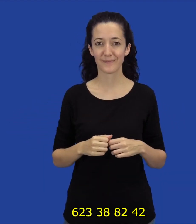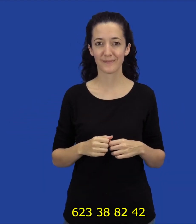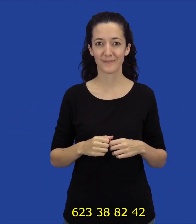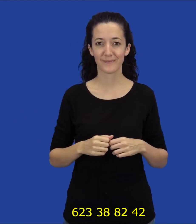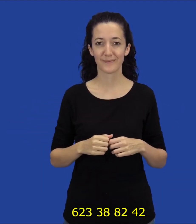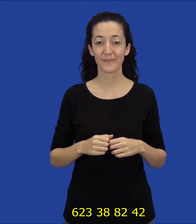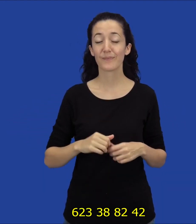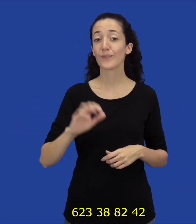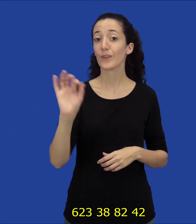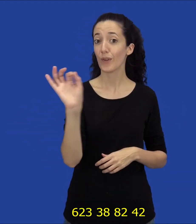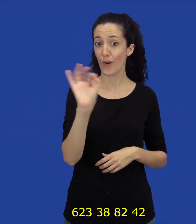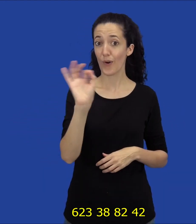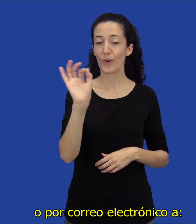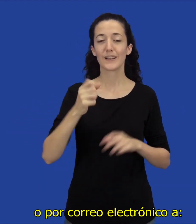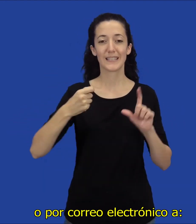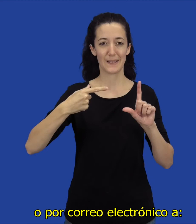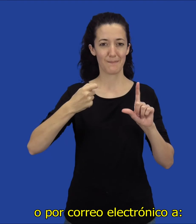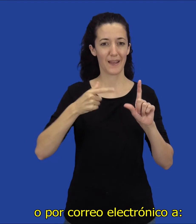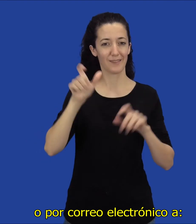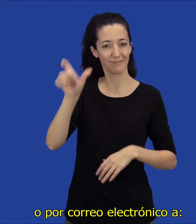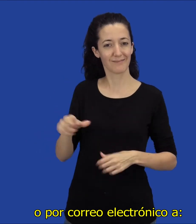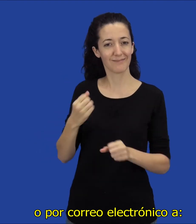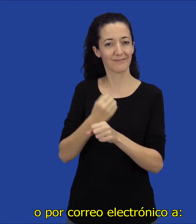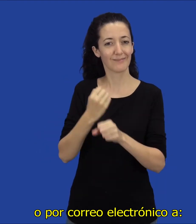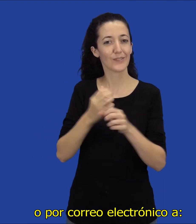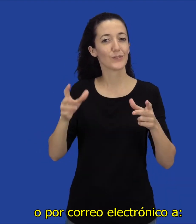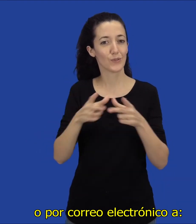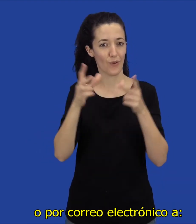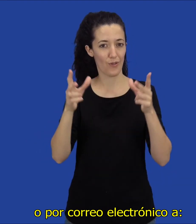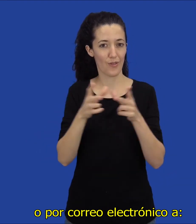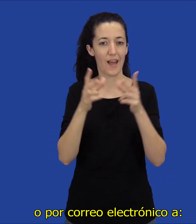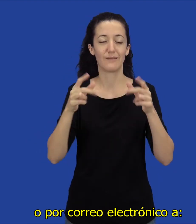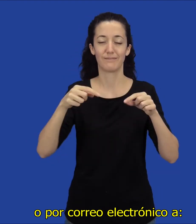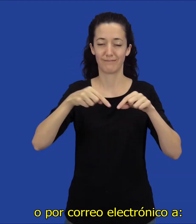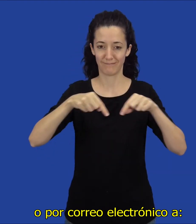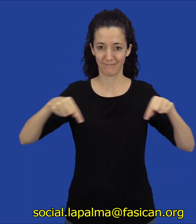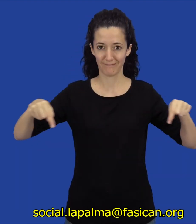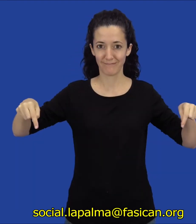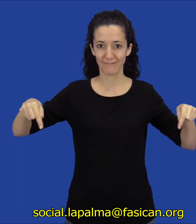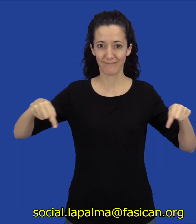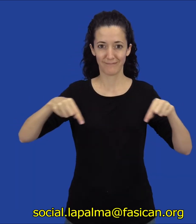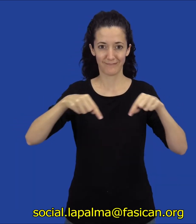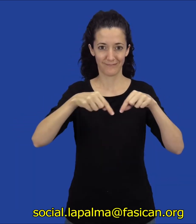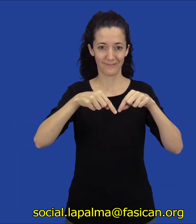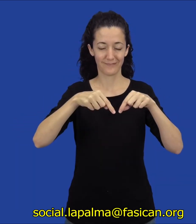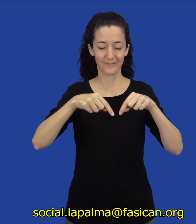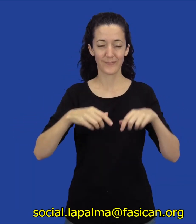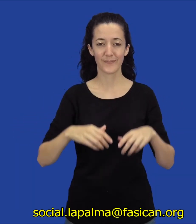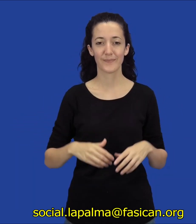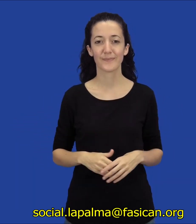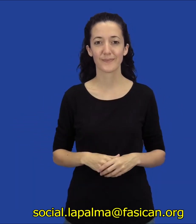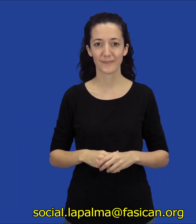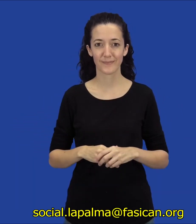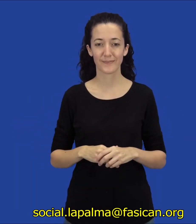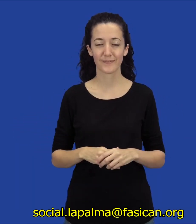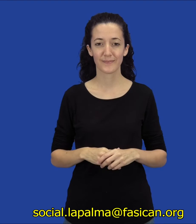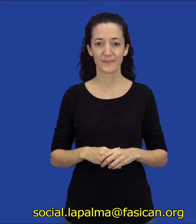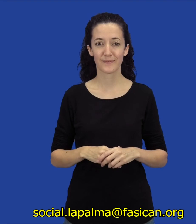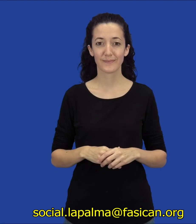-388-242 o por correo electrónico a social.lapalma.fasicam